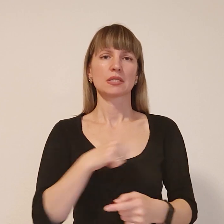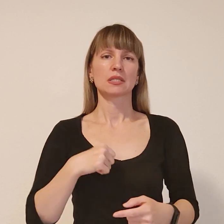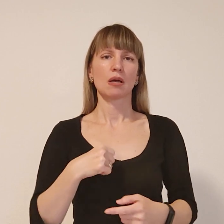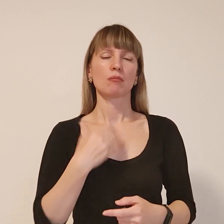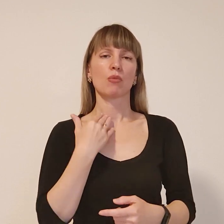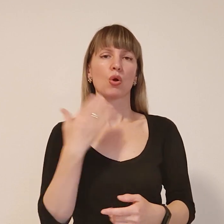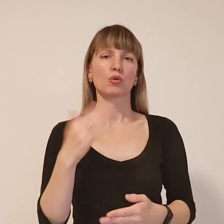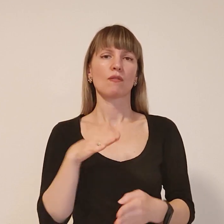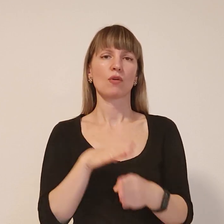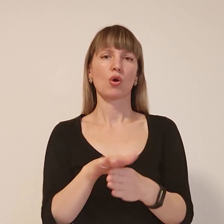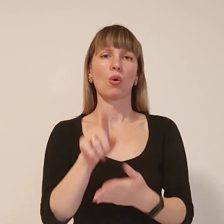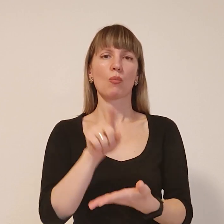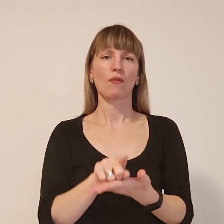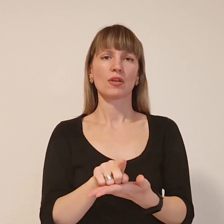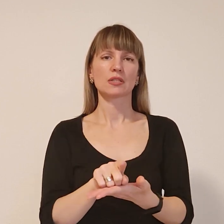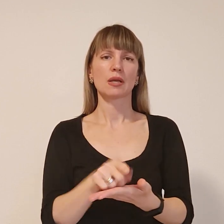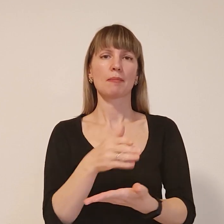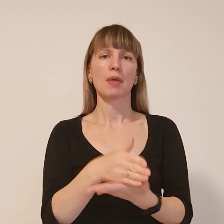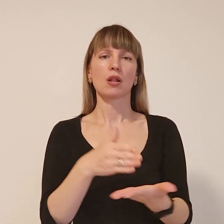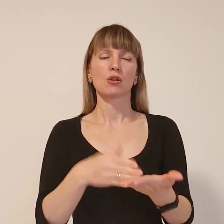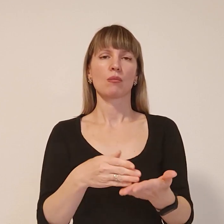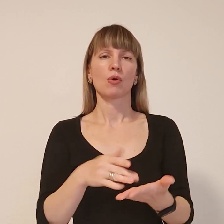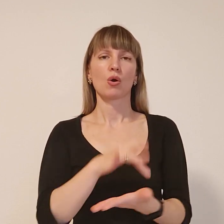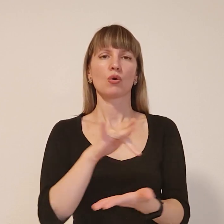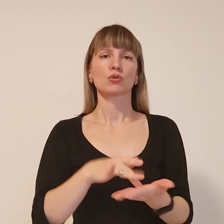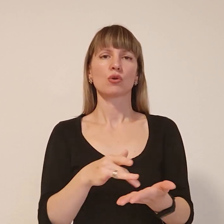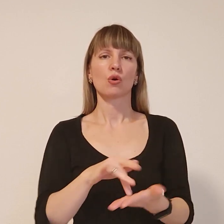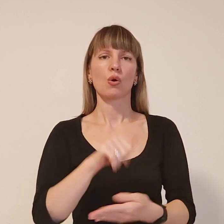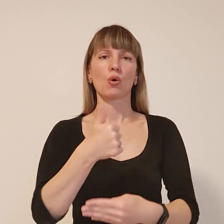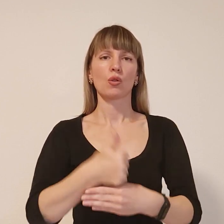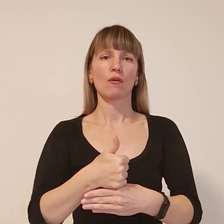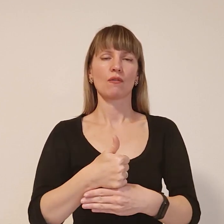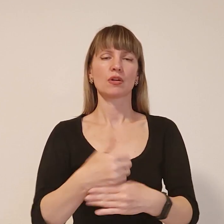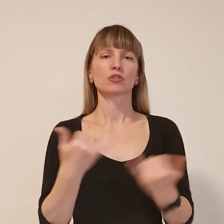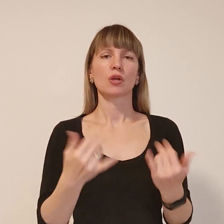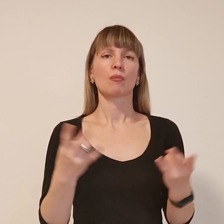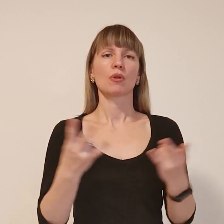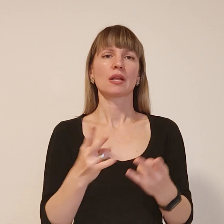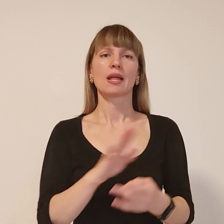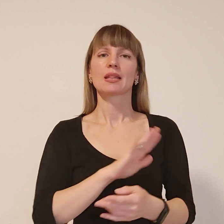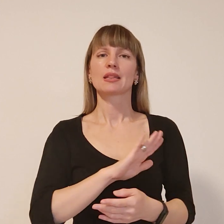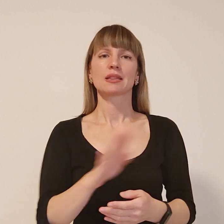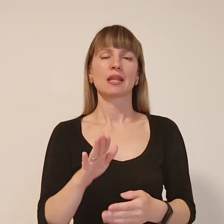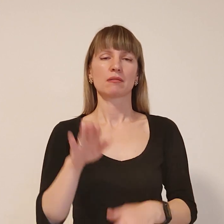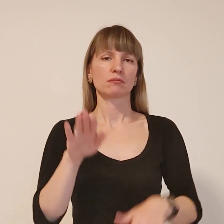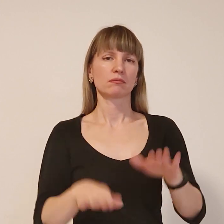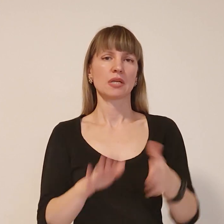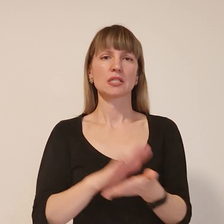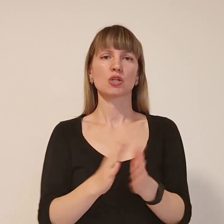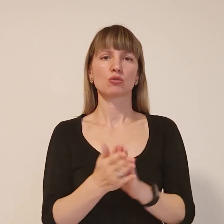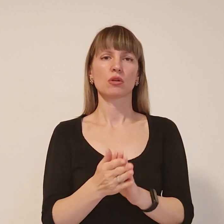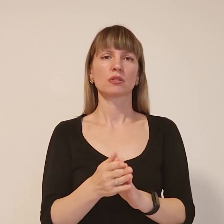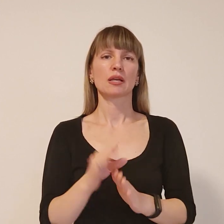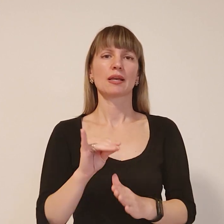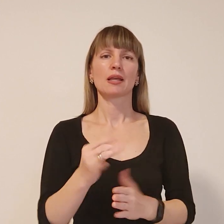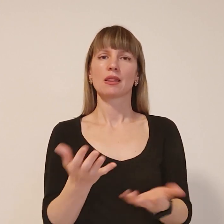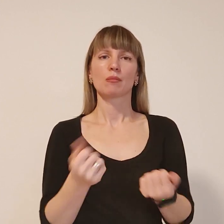виконувачки обов'язків Гмелітопільської міської голови, наразі потрібно не дестабілізувати ситуацію і не брати участь в